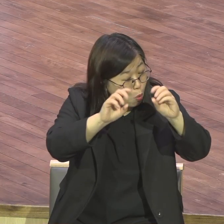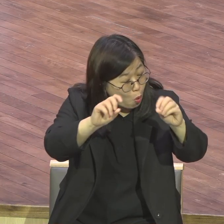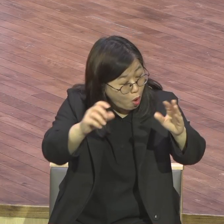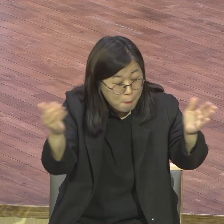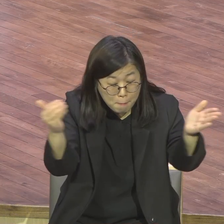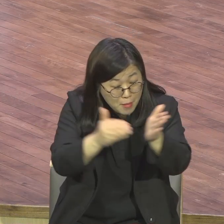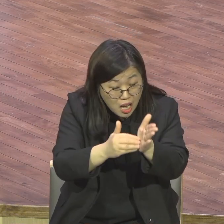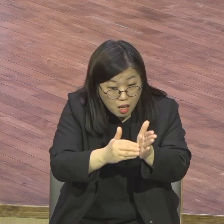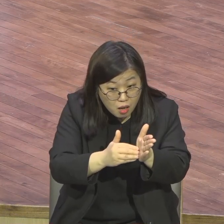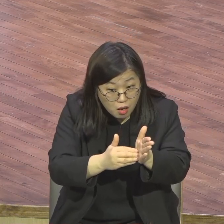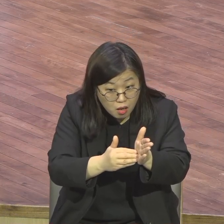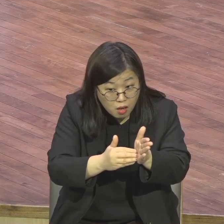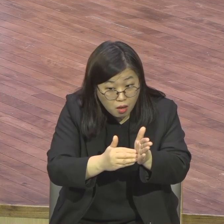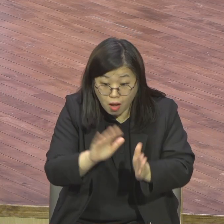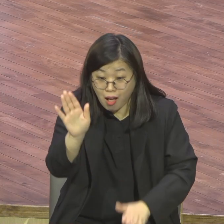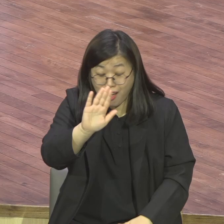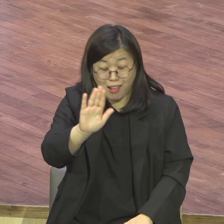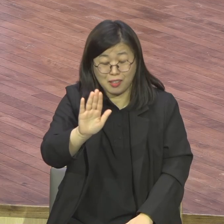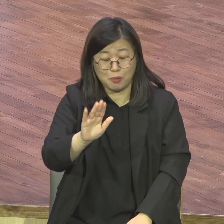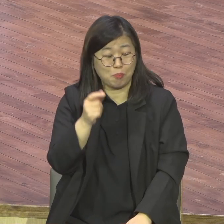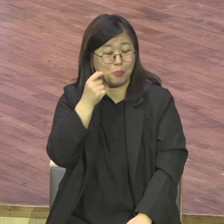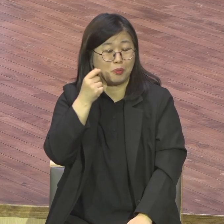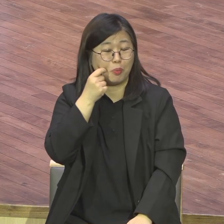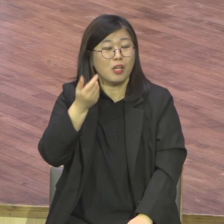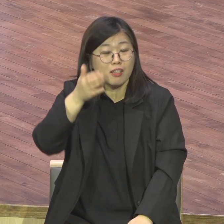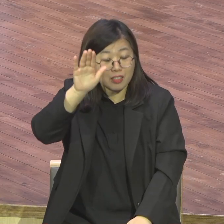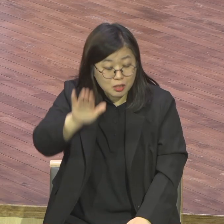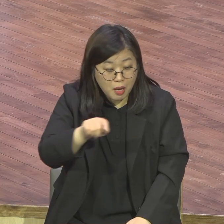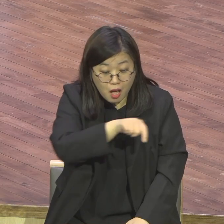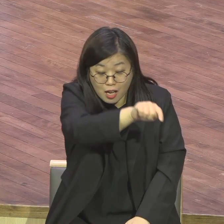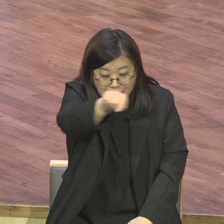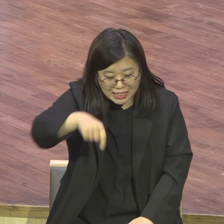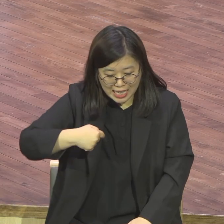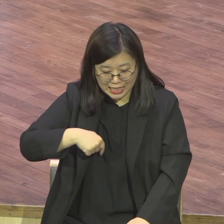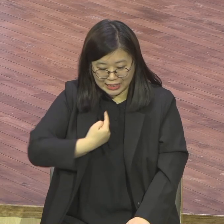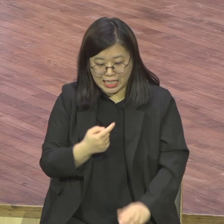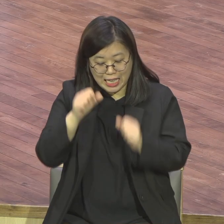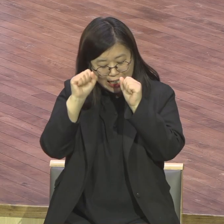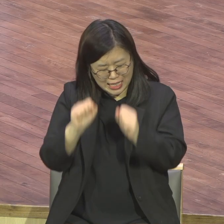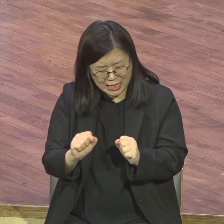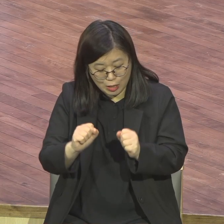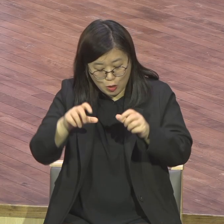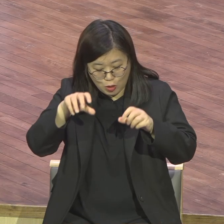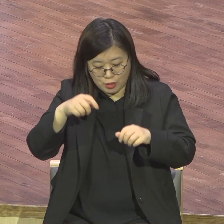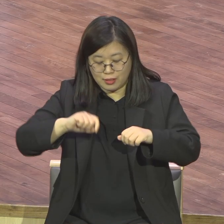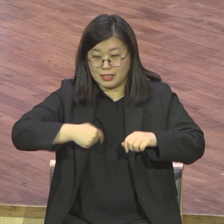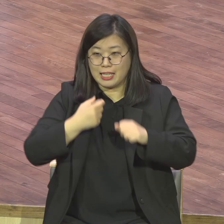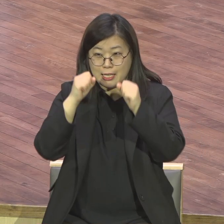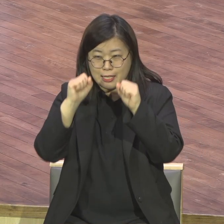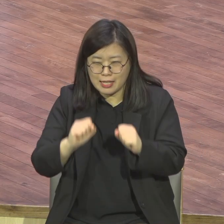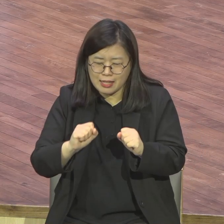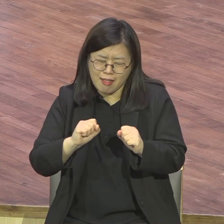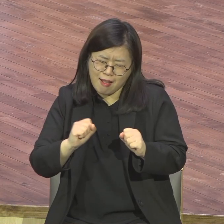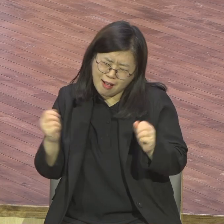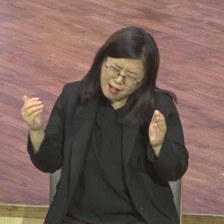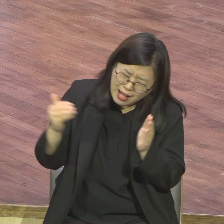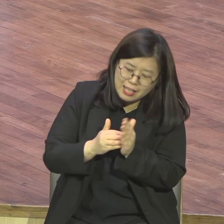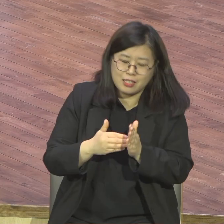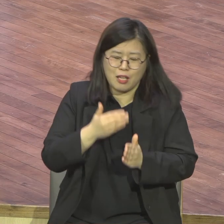많아요 그런데 이 사명을 이 제자들은 잡고 기도했기 때문에 세규모의 상급을 받은